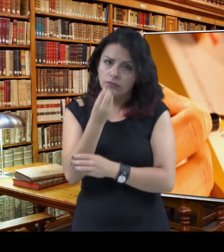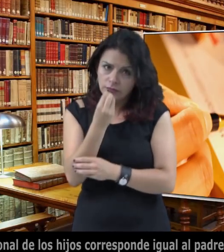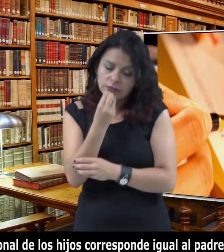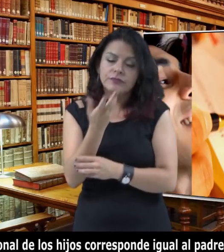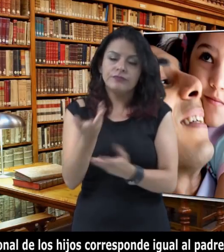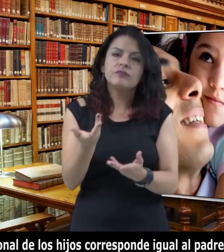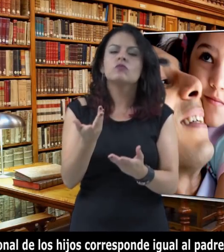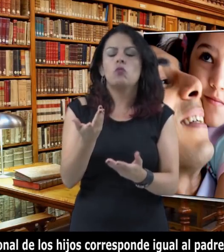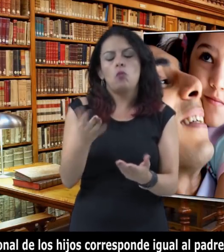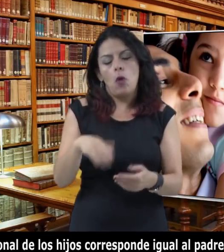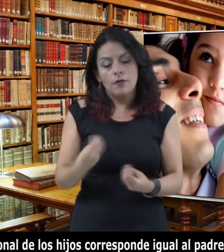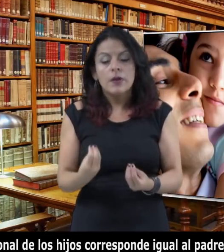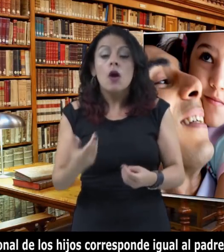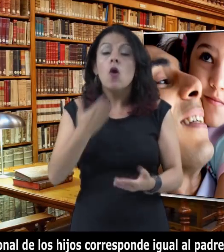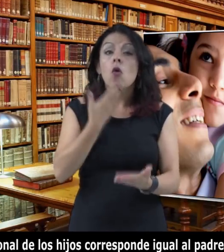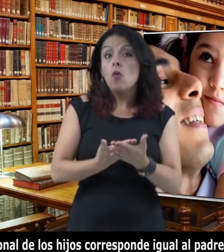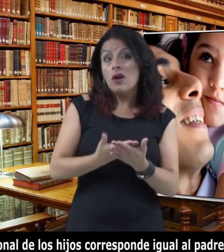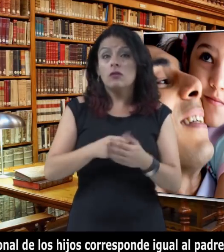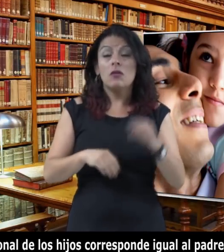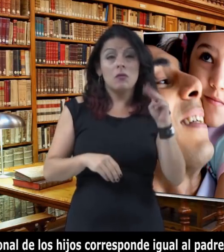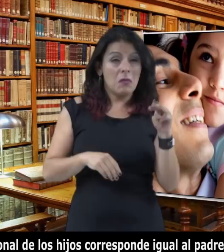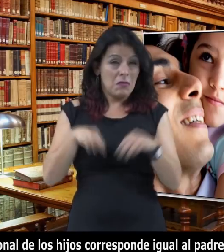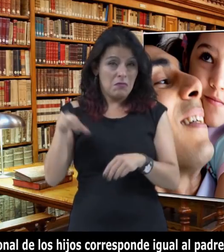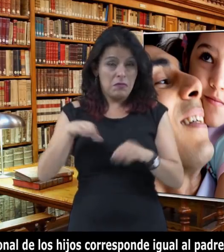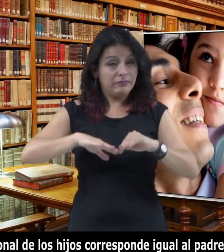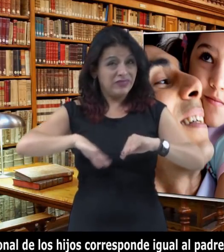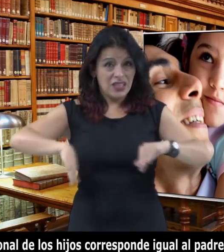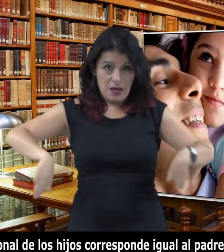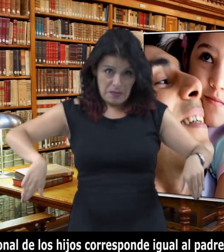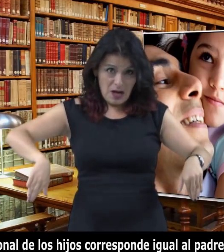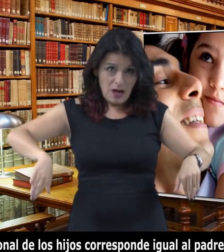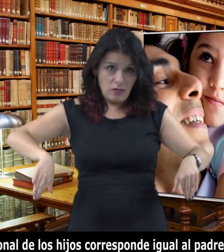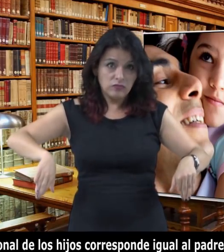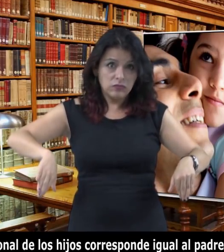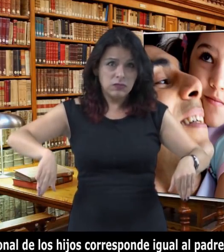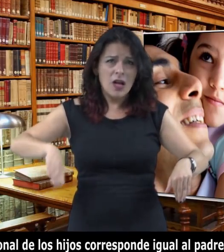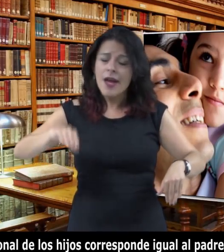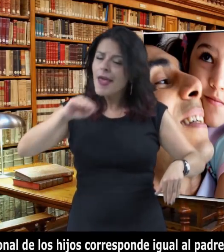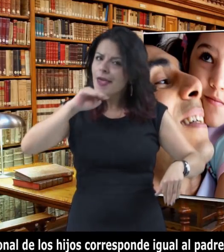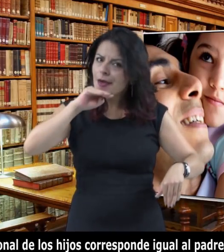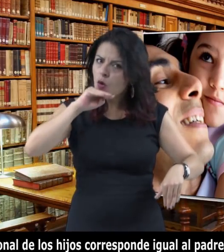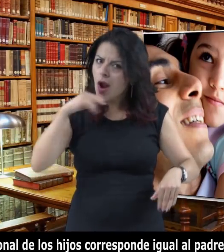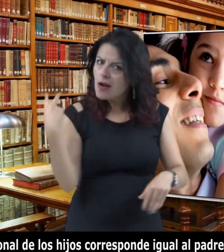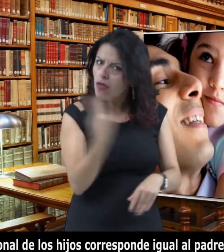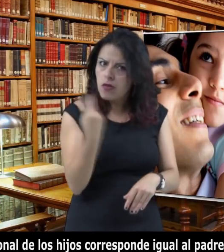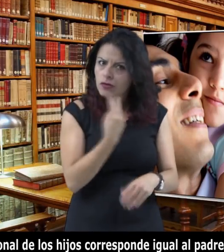El cuidado personal de los hijos corresponde igual al padre y a la madre. Ambos, aunque viden separados, participarán en forma activa,